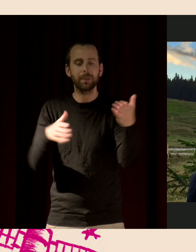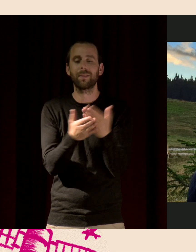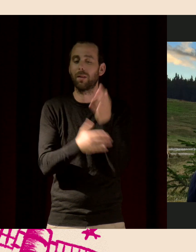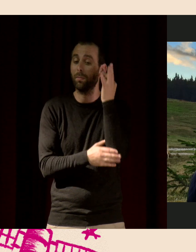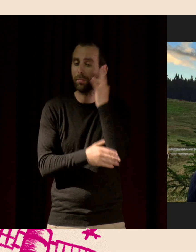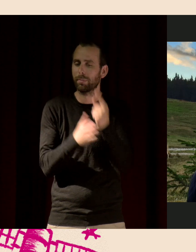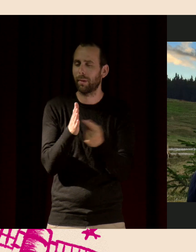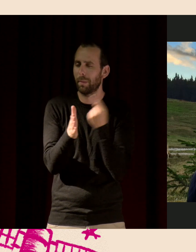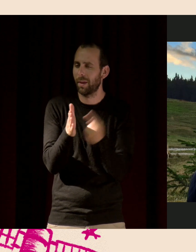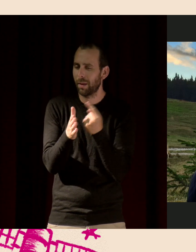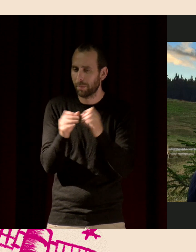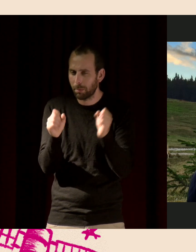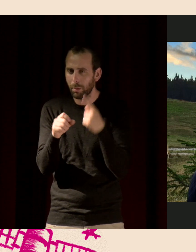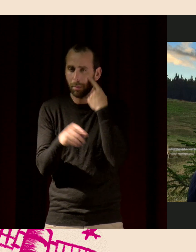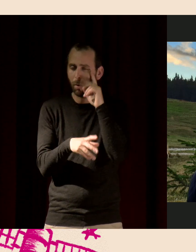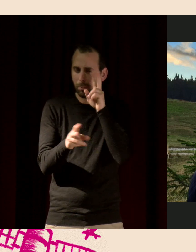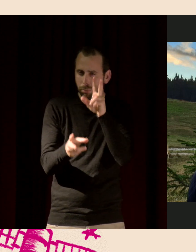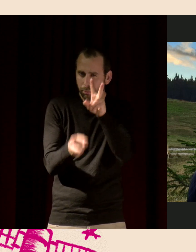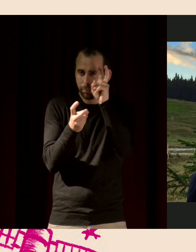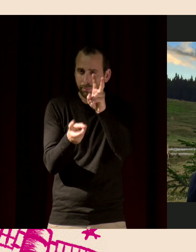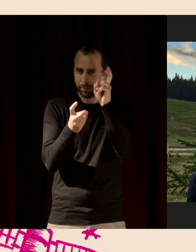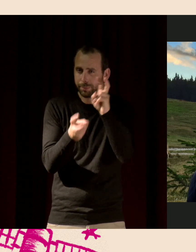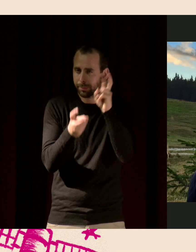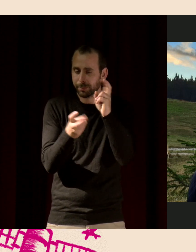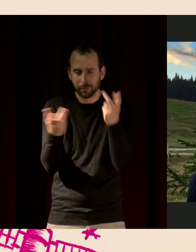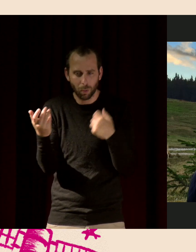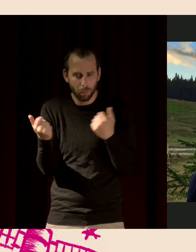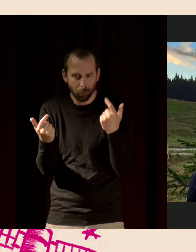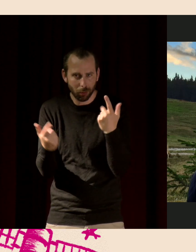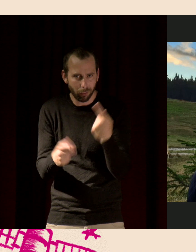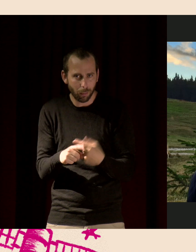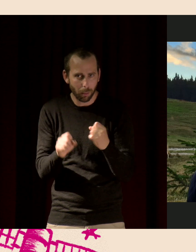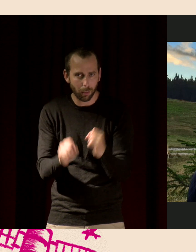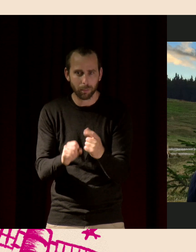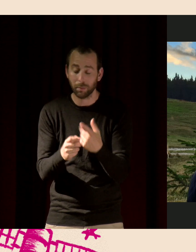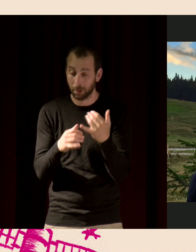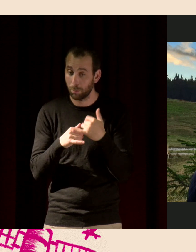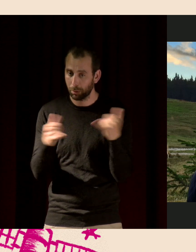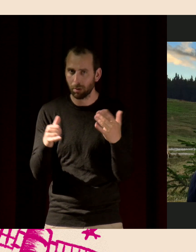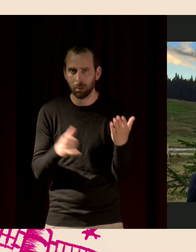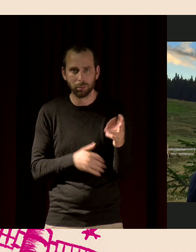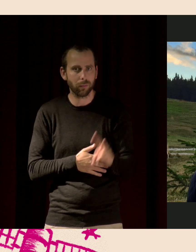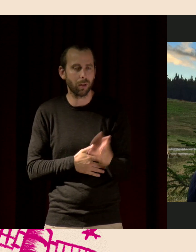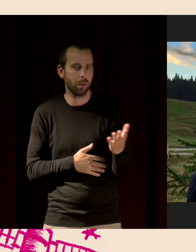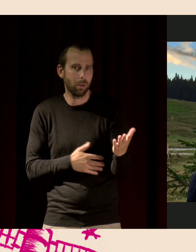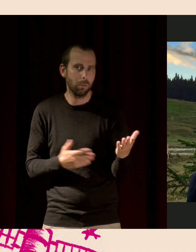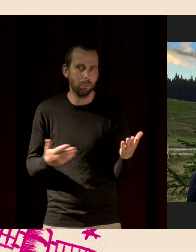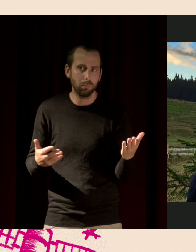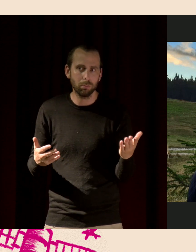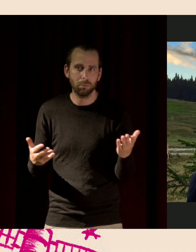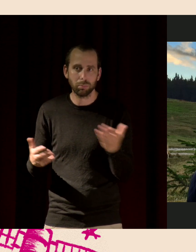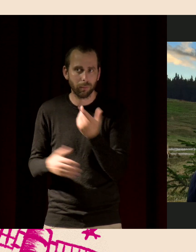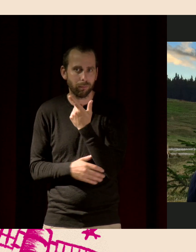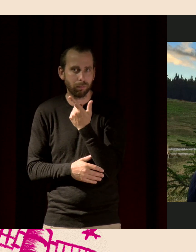observer de nombreuses fois. Il est souvent puissant. Il est assez facile. pense qu'on a